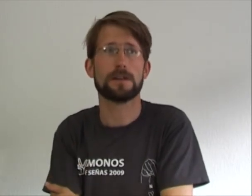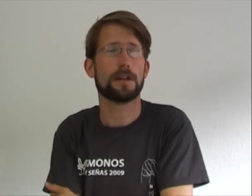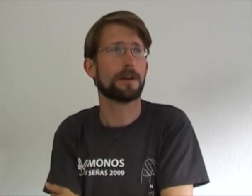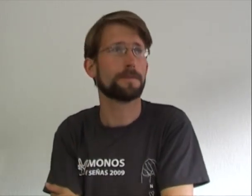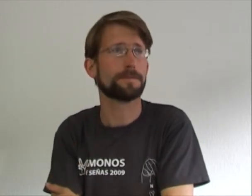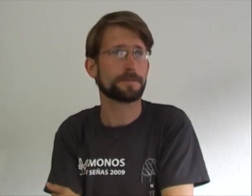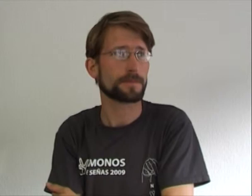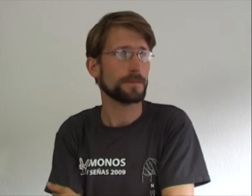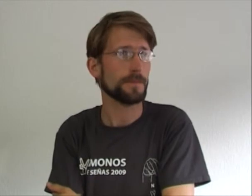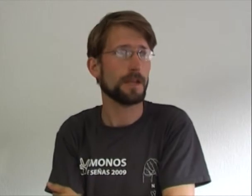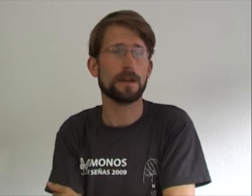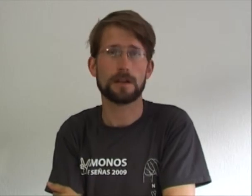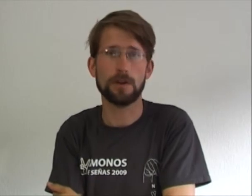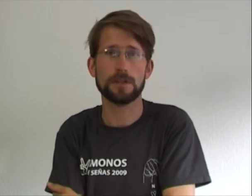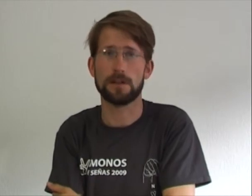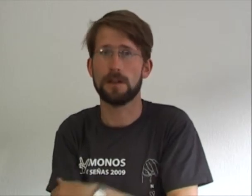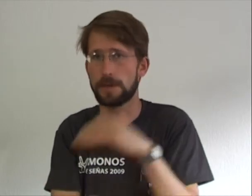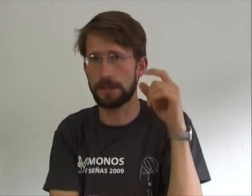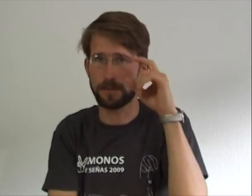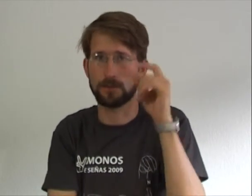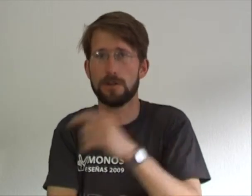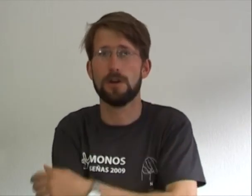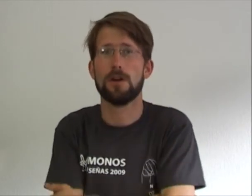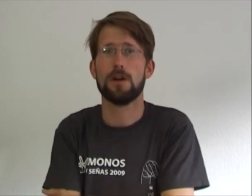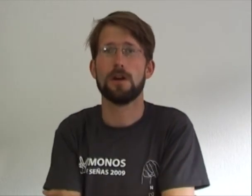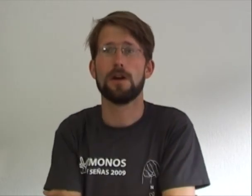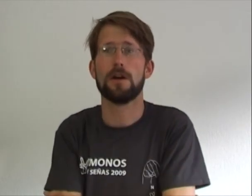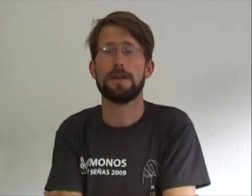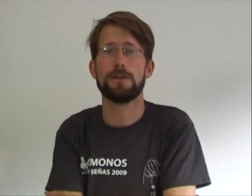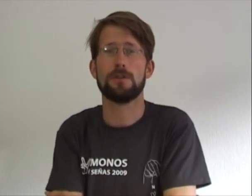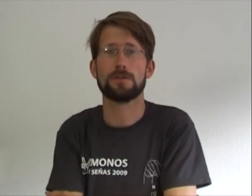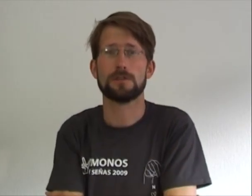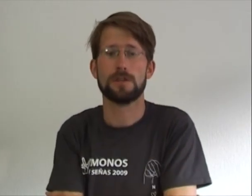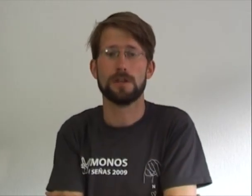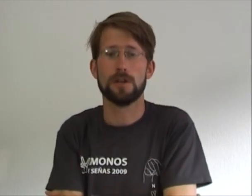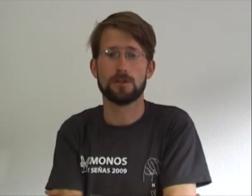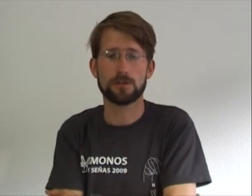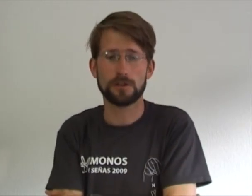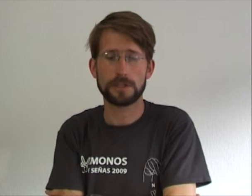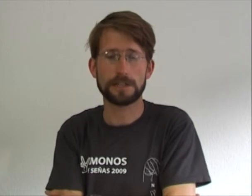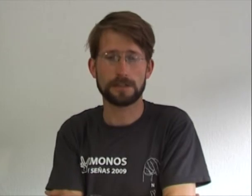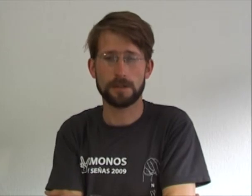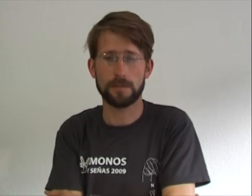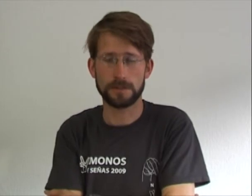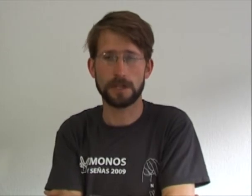Claudia, la pequeña con anteojos. Todos los tres están